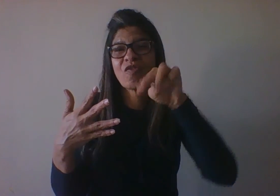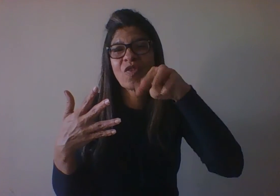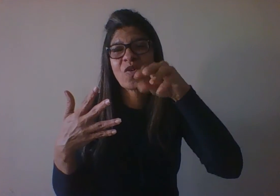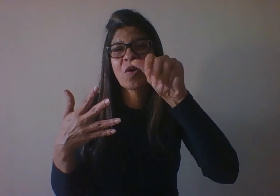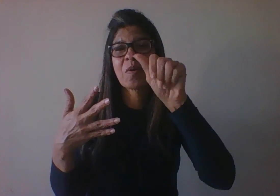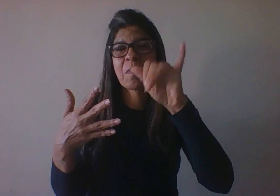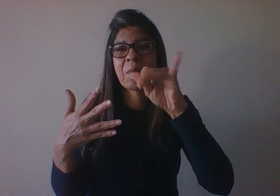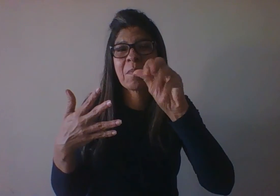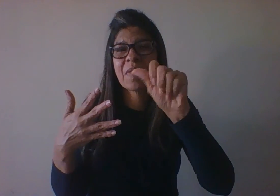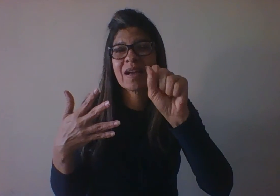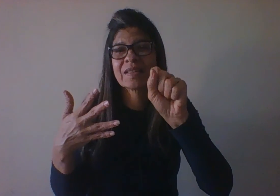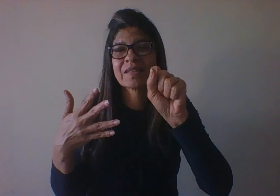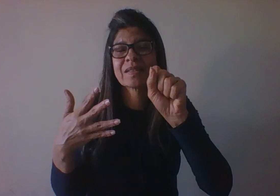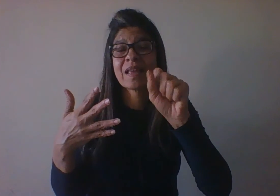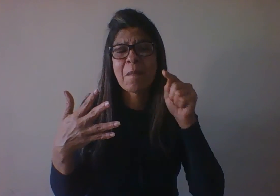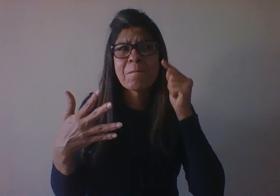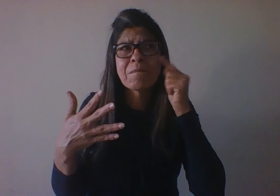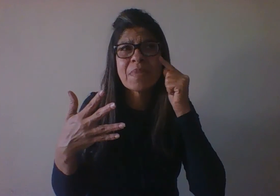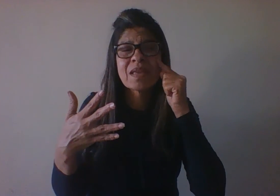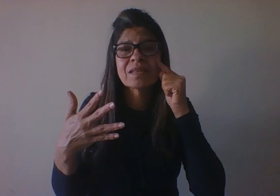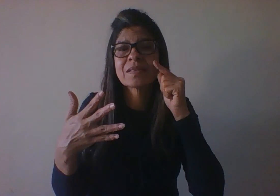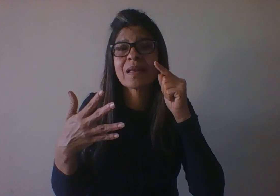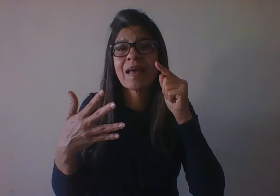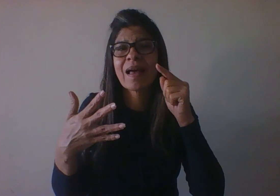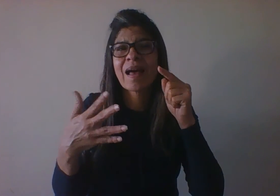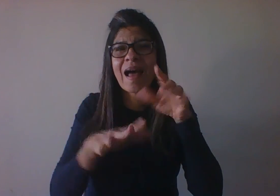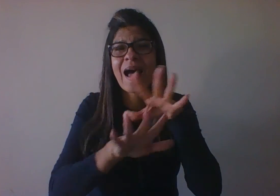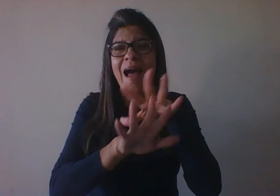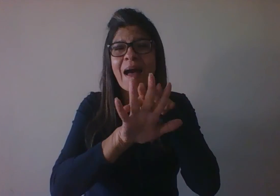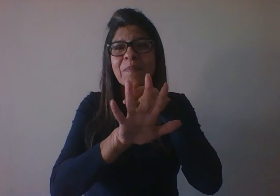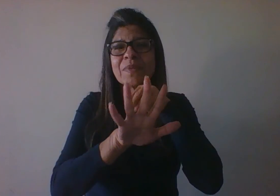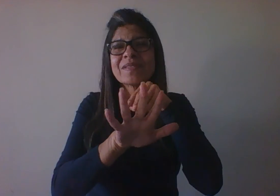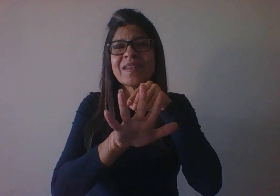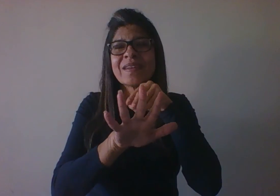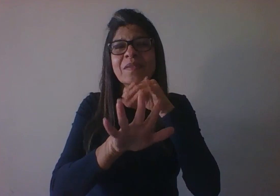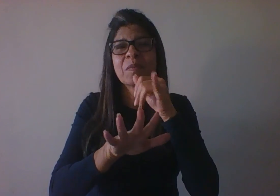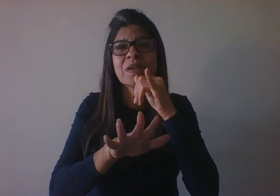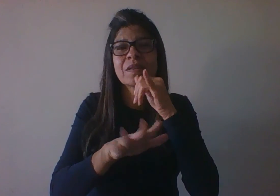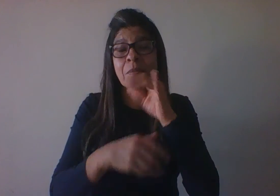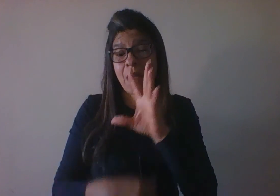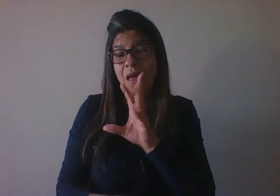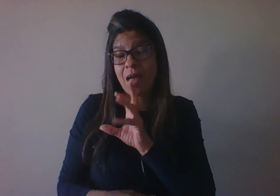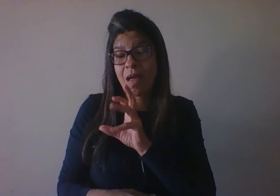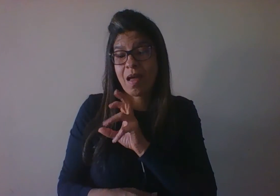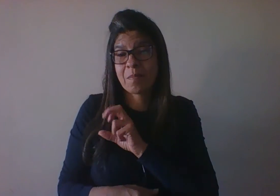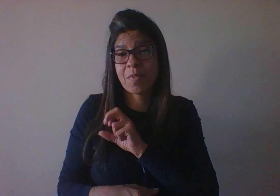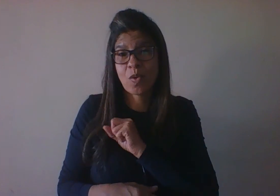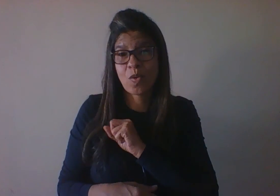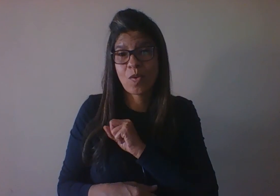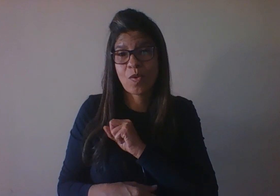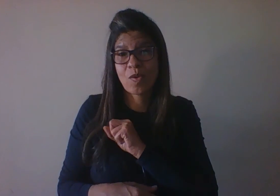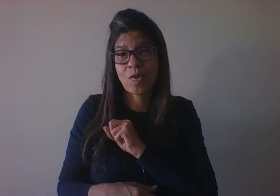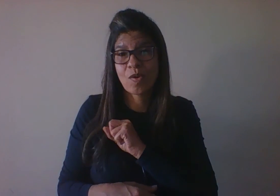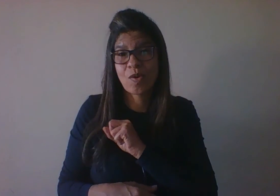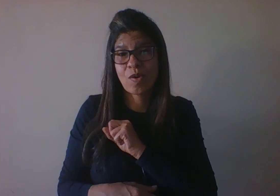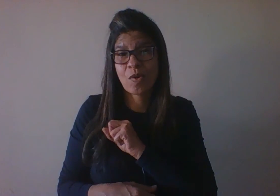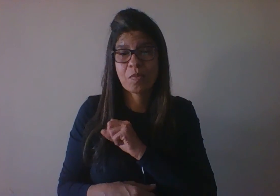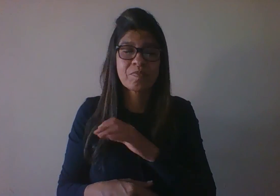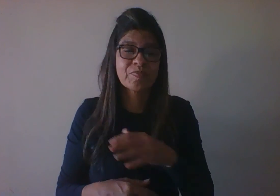por exemplo, conceitos como amor, como gostar, como saudades, que mesmo antes a criança nomeava,